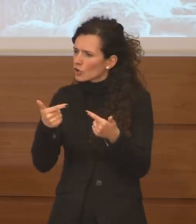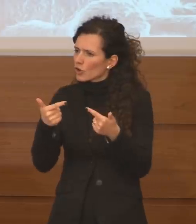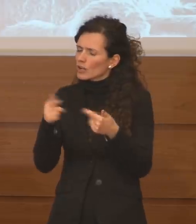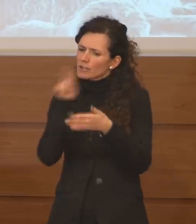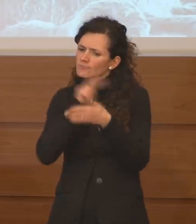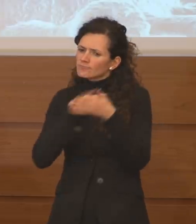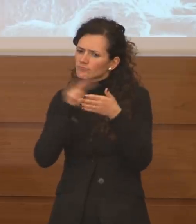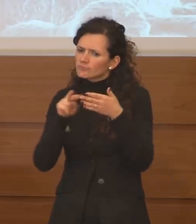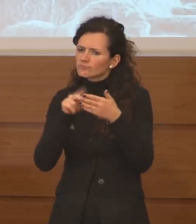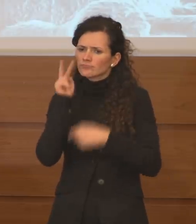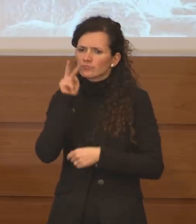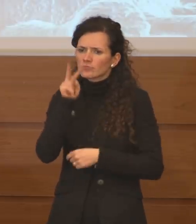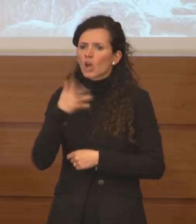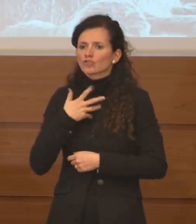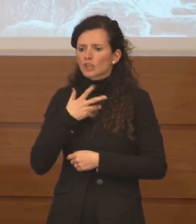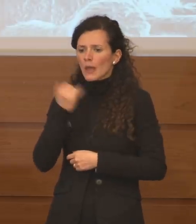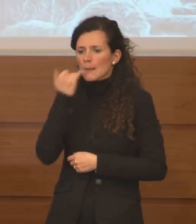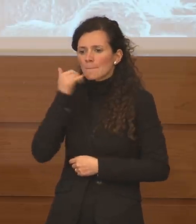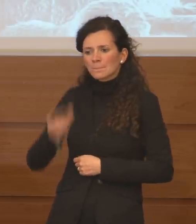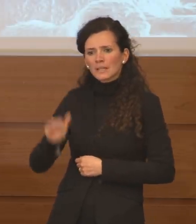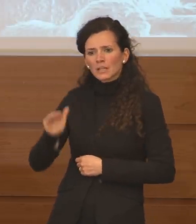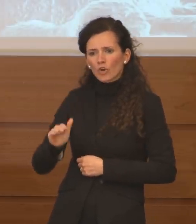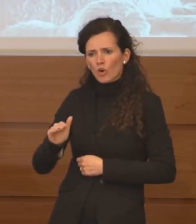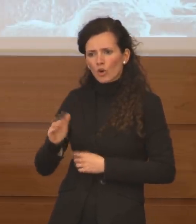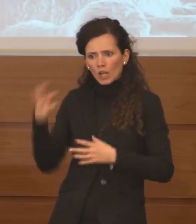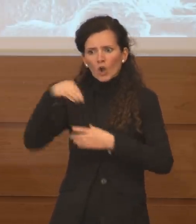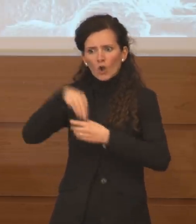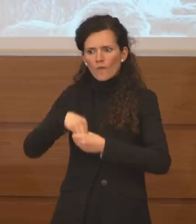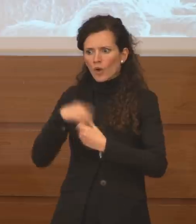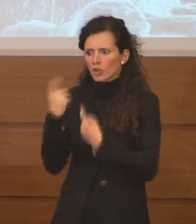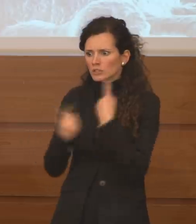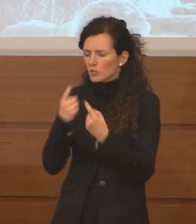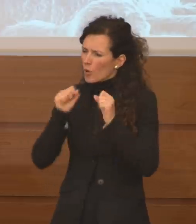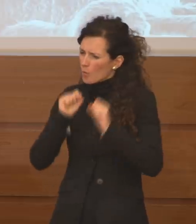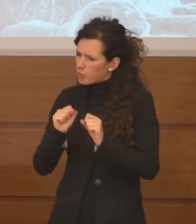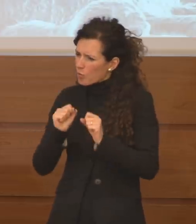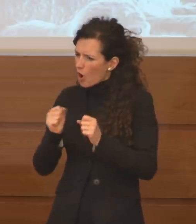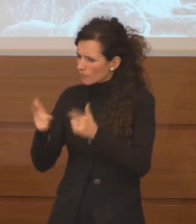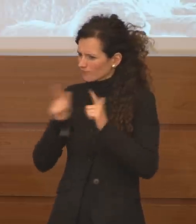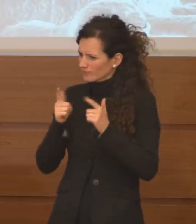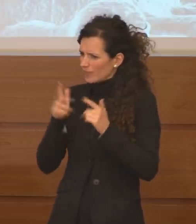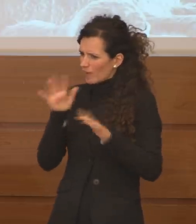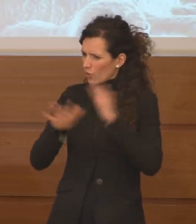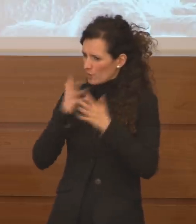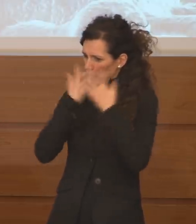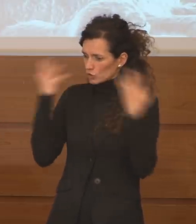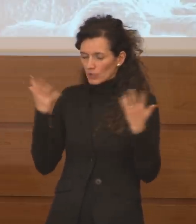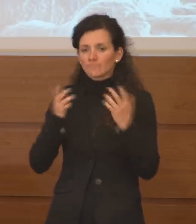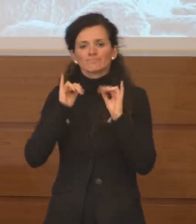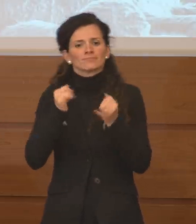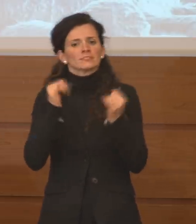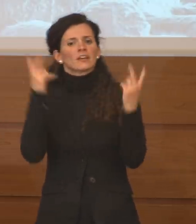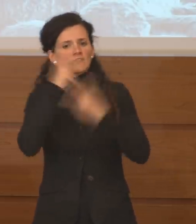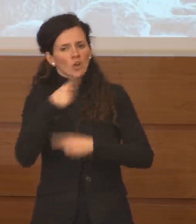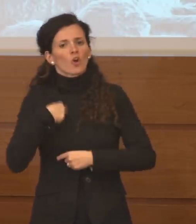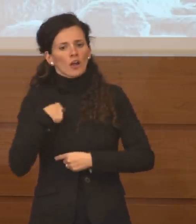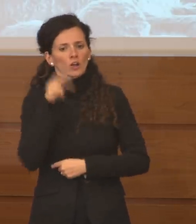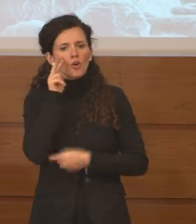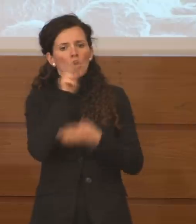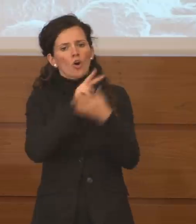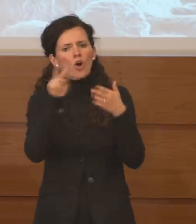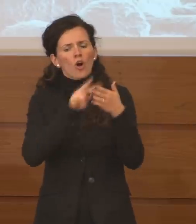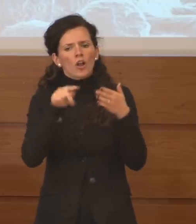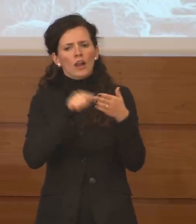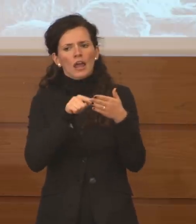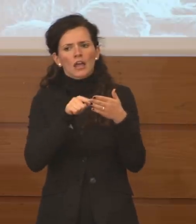eventuali minori coinvolti. Può fare chiarezza in qualche modo su Sì, su questo ho letto anche io sui siti non